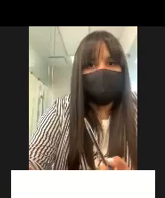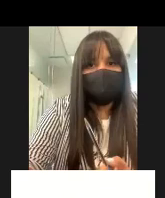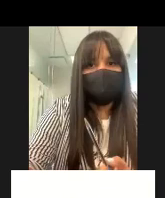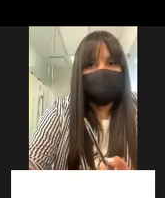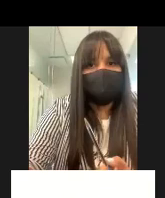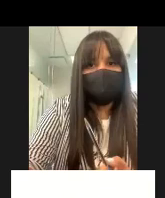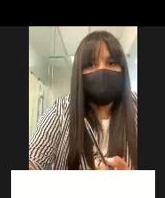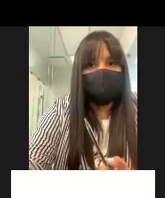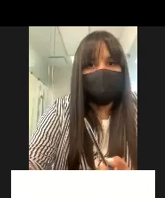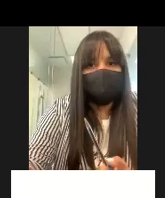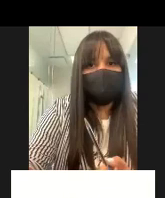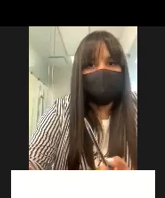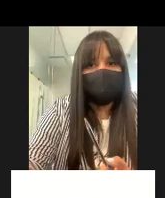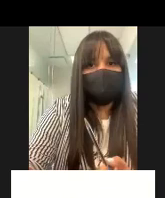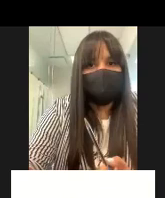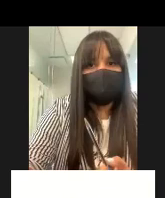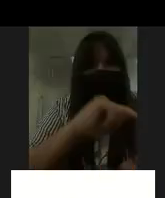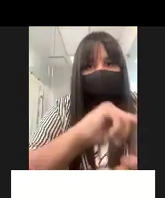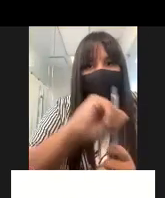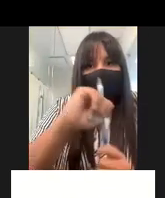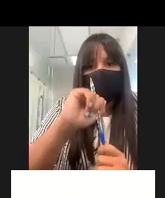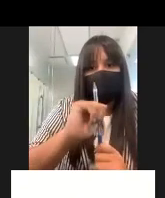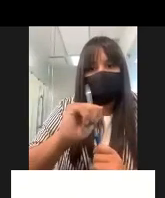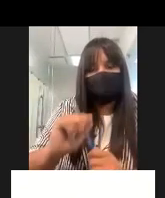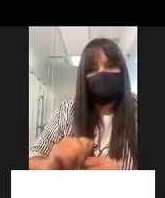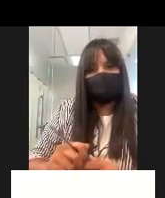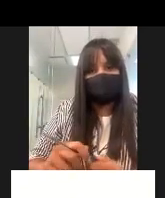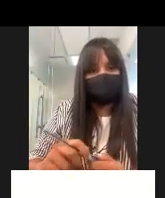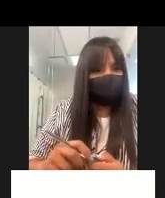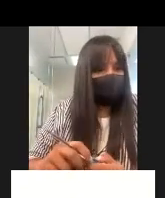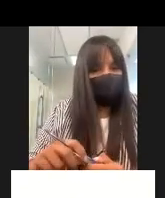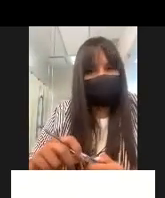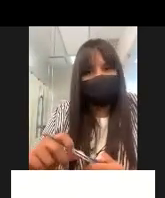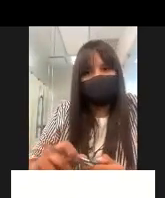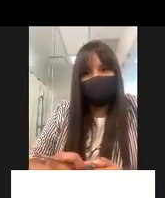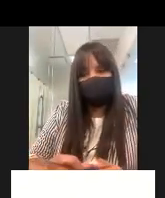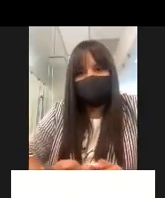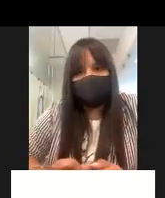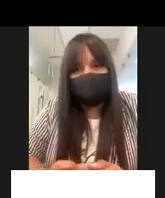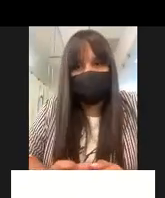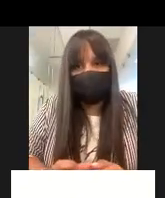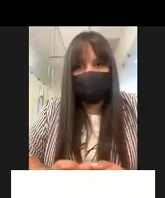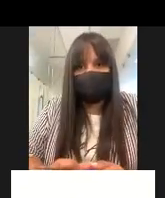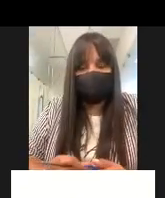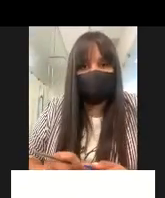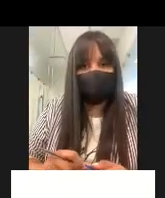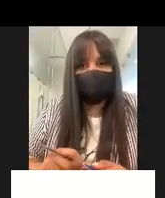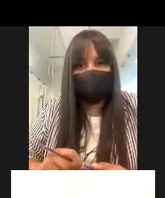es el criterio para determinar la sostenibilidad del proyecto y así hay unos de medio ambiente hay de igualdad hay de equidad